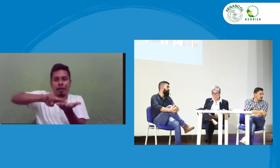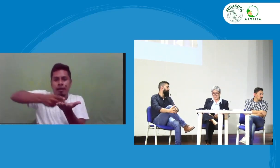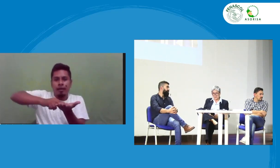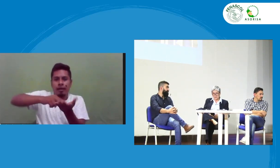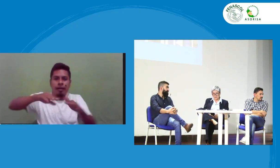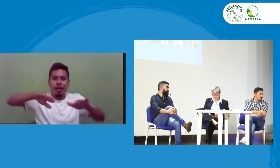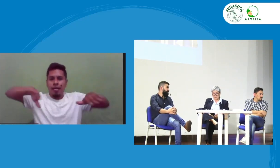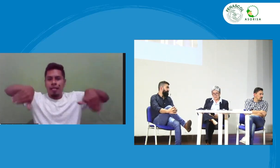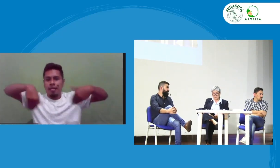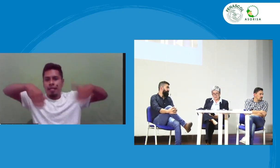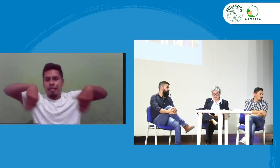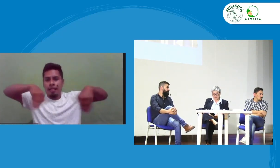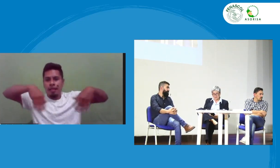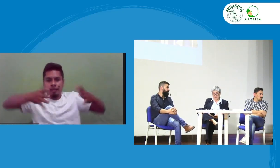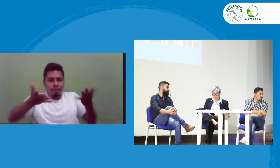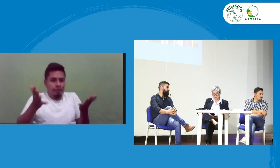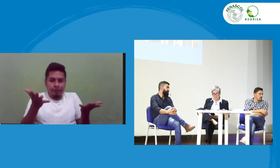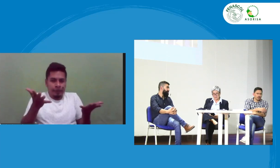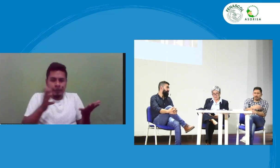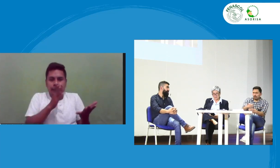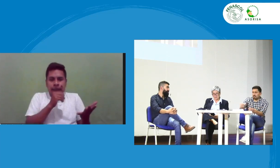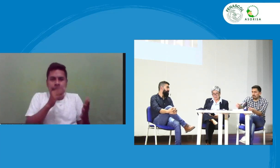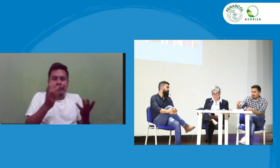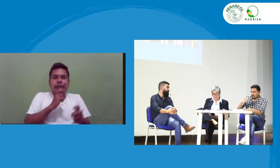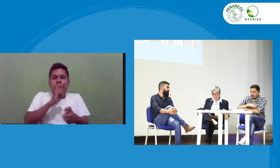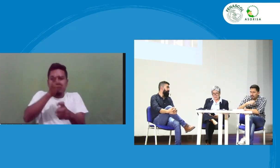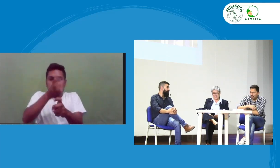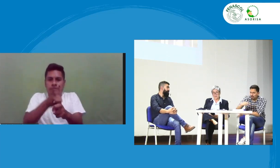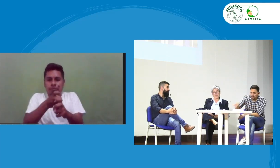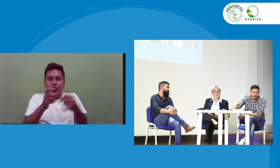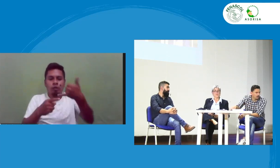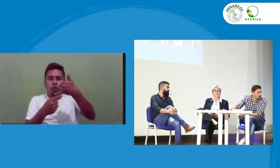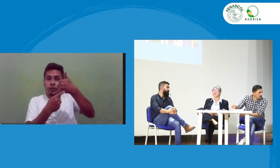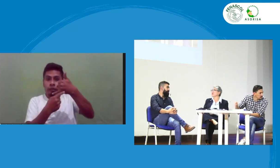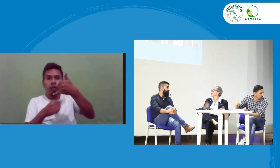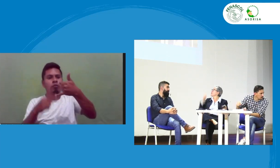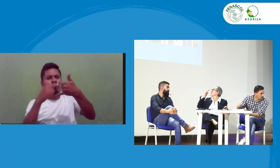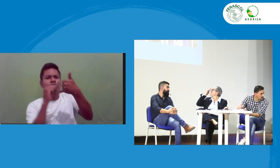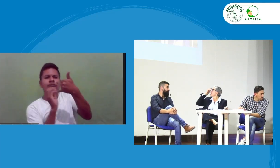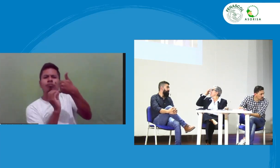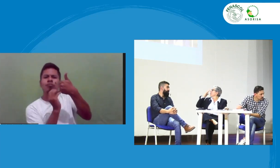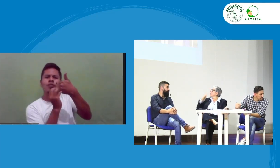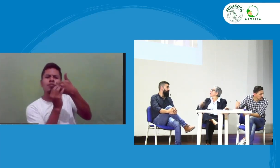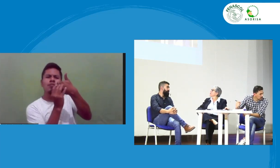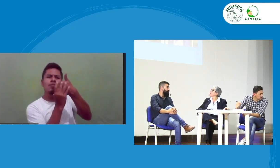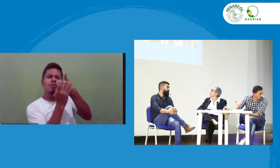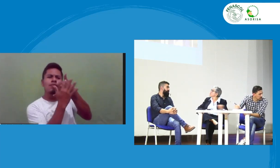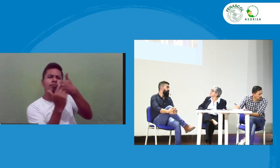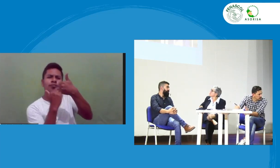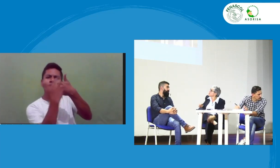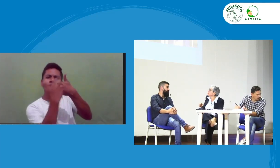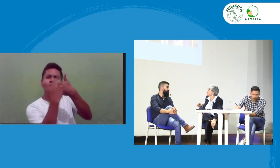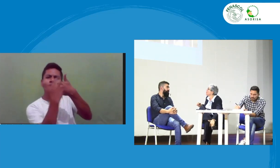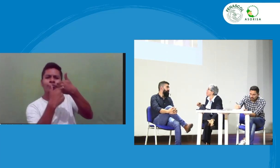también el SENA y la capacidad del servicio de interpretación es no es suficiente